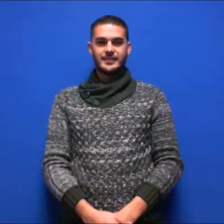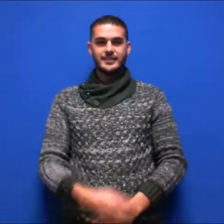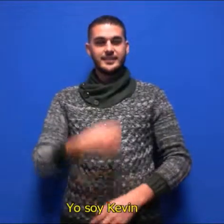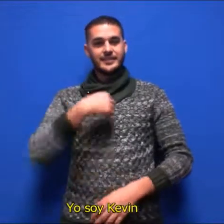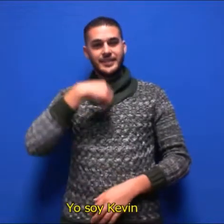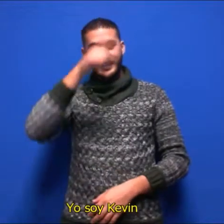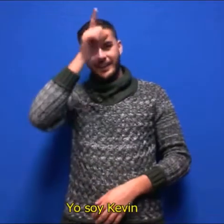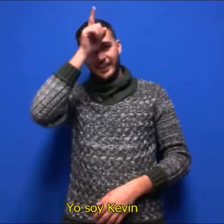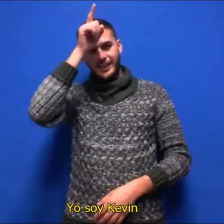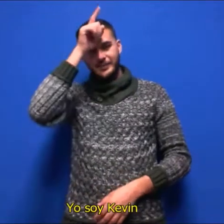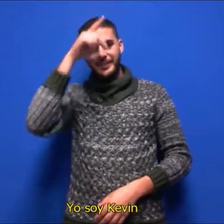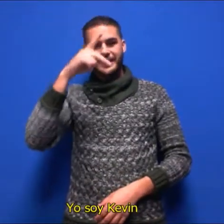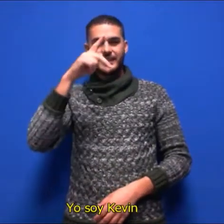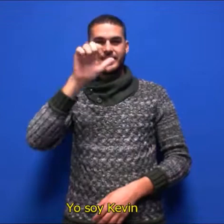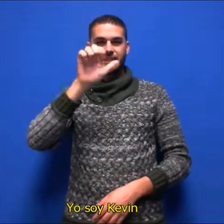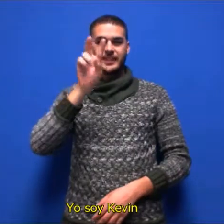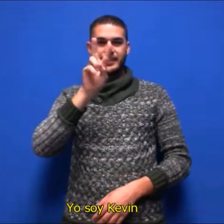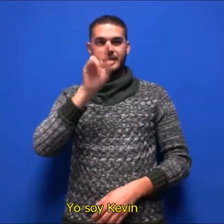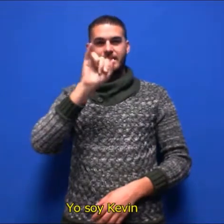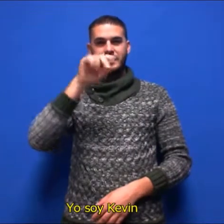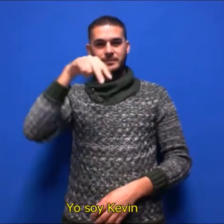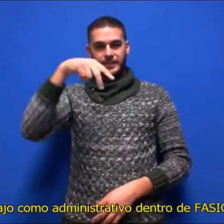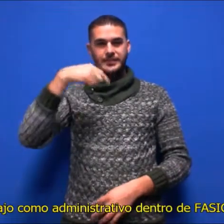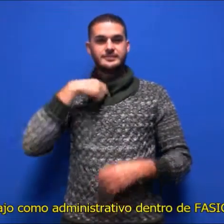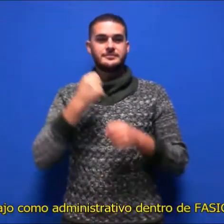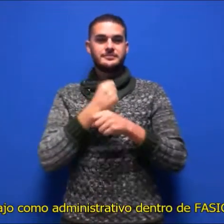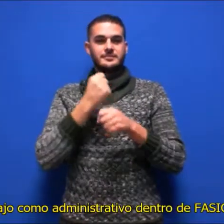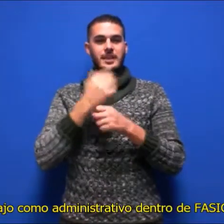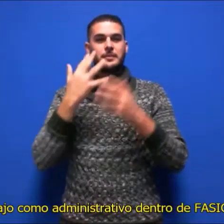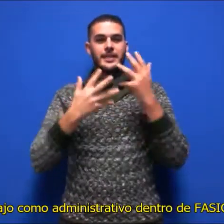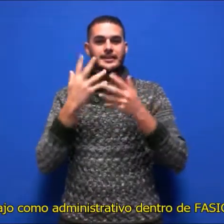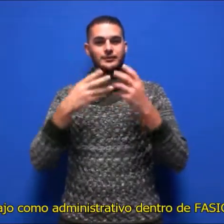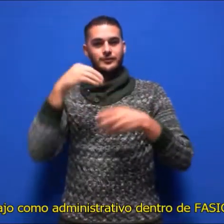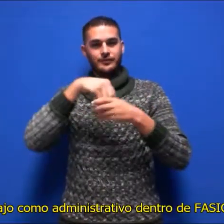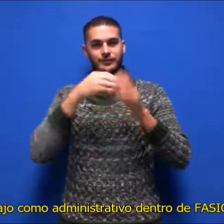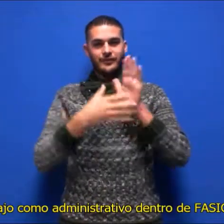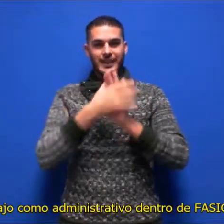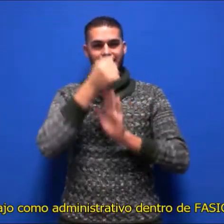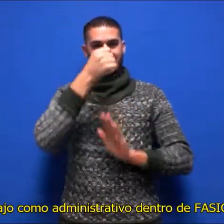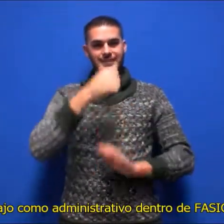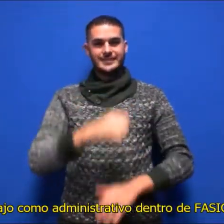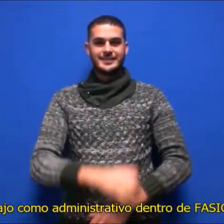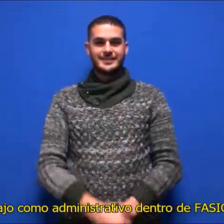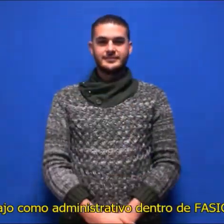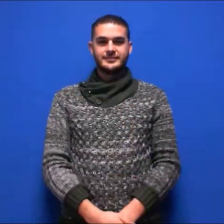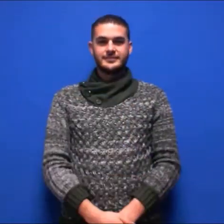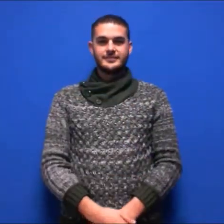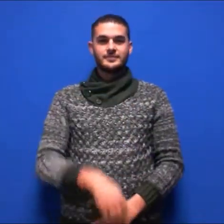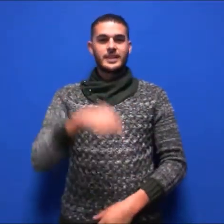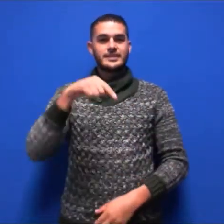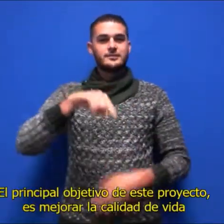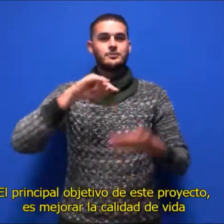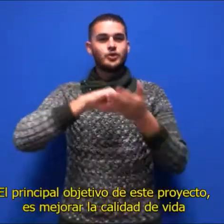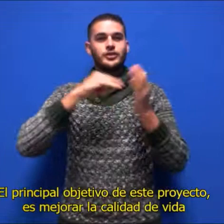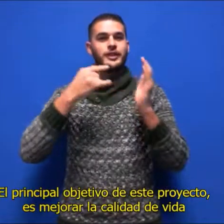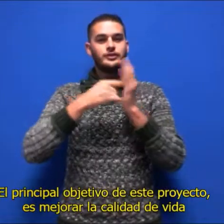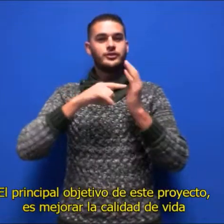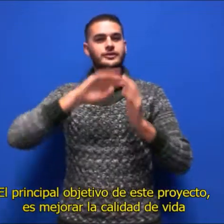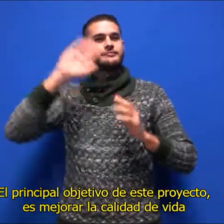Yo soy Kevin y trabajo como administrativo dentro de Fasicán. El principal objetivo de este